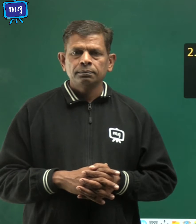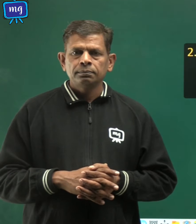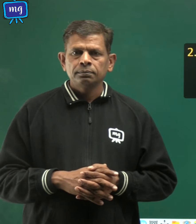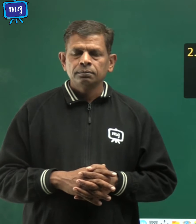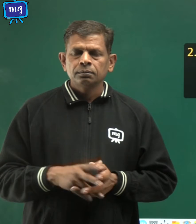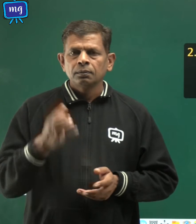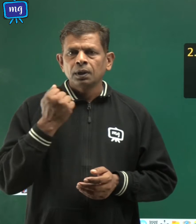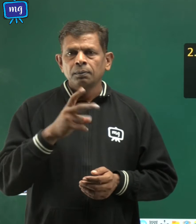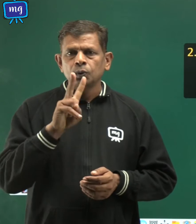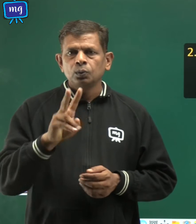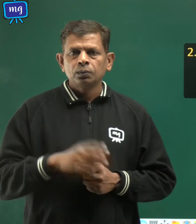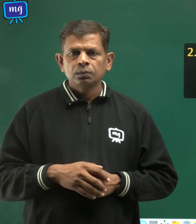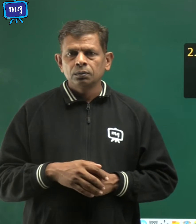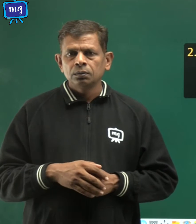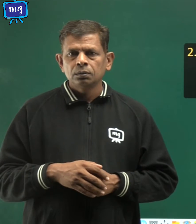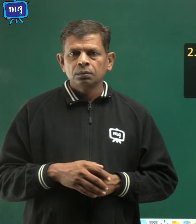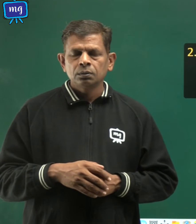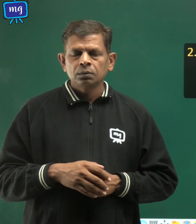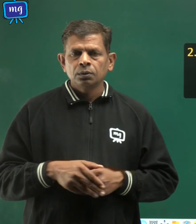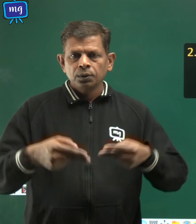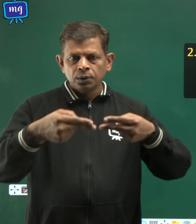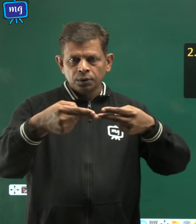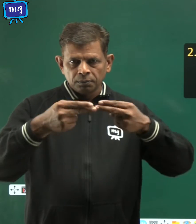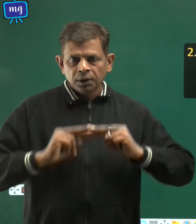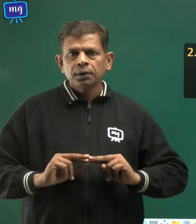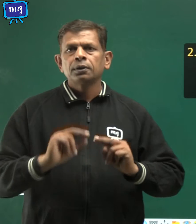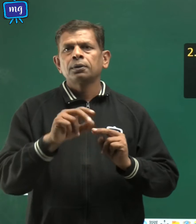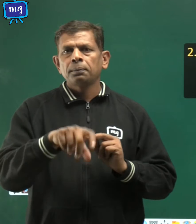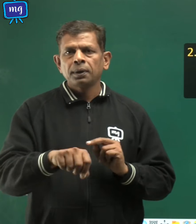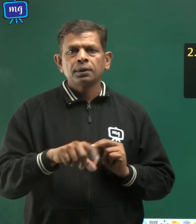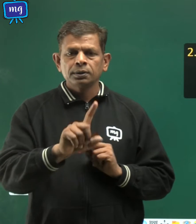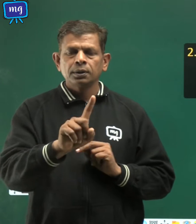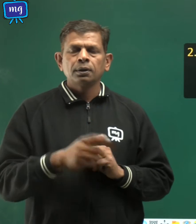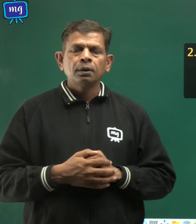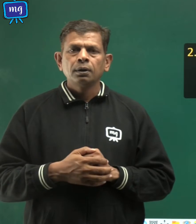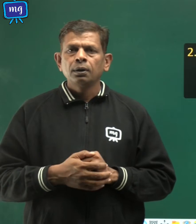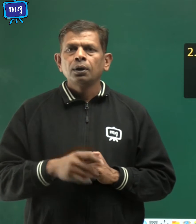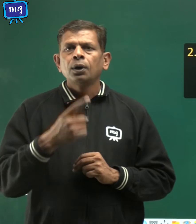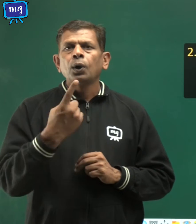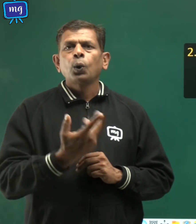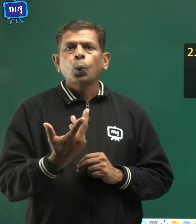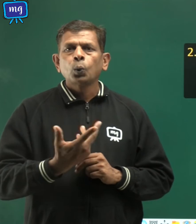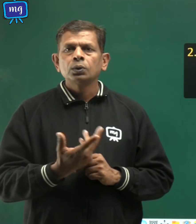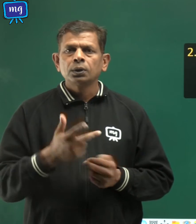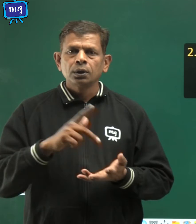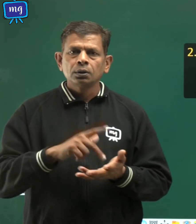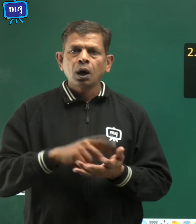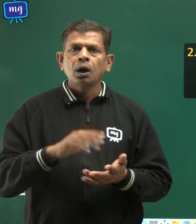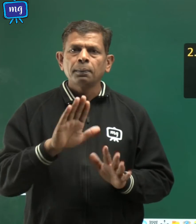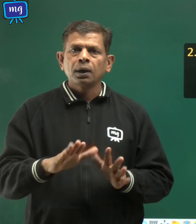नमबर दो, निमलिखित में से किस थान पर